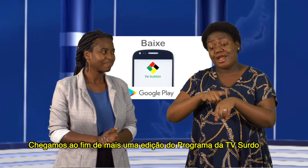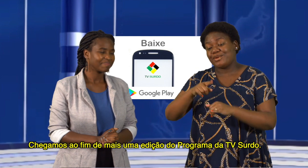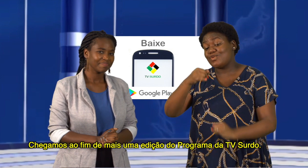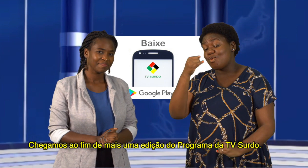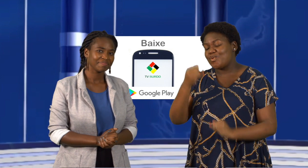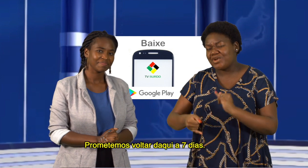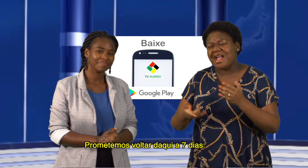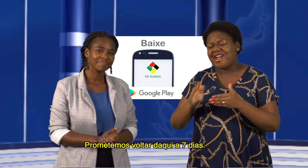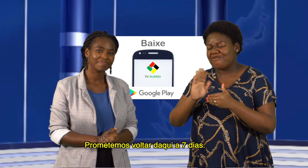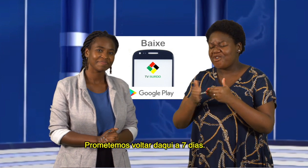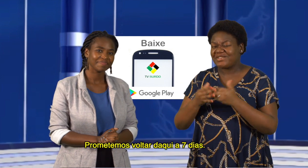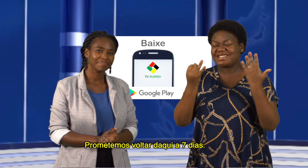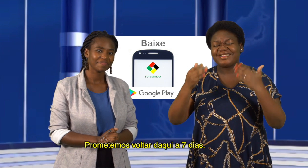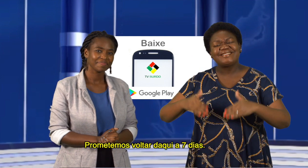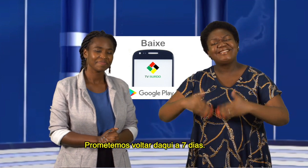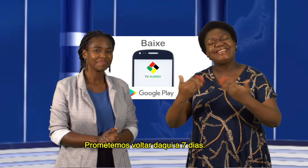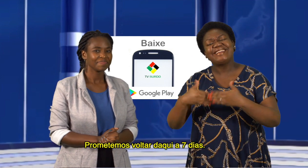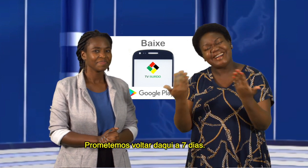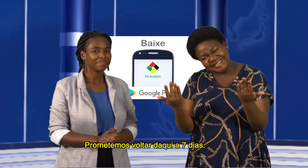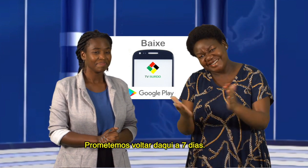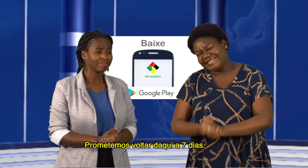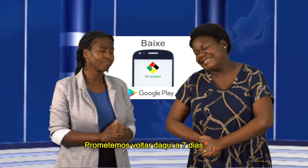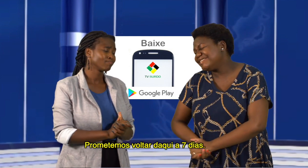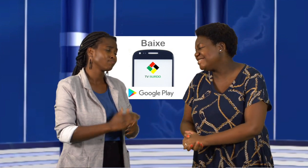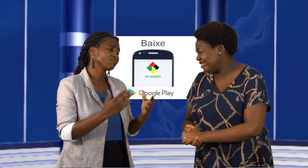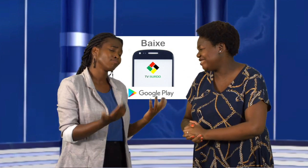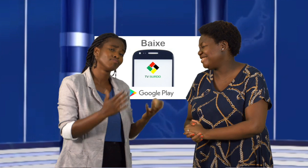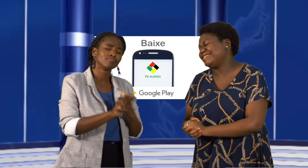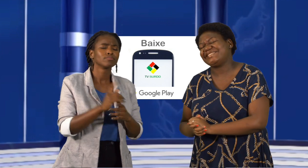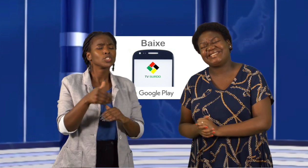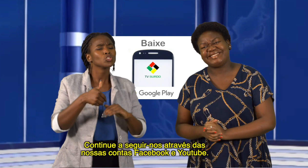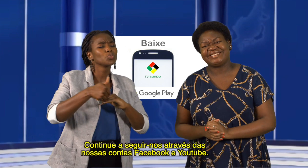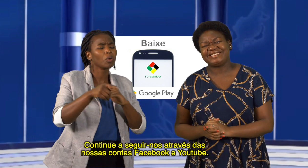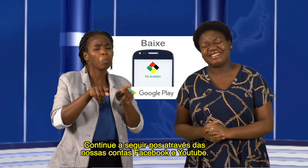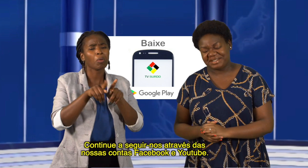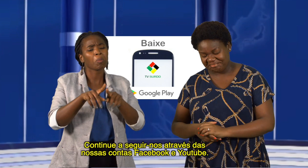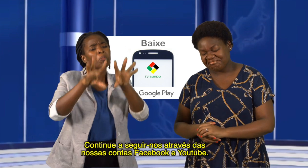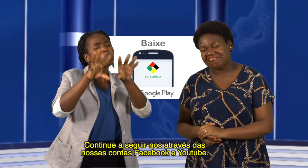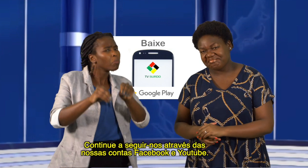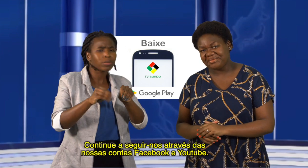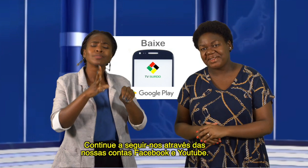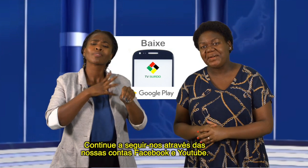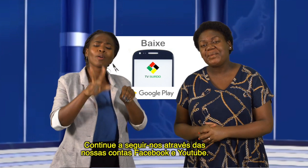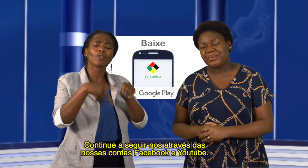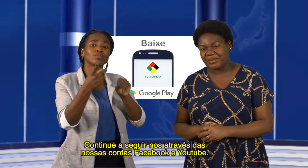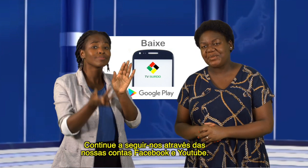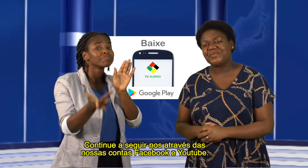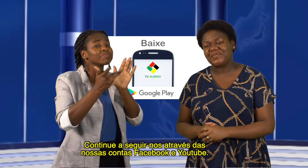Surdo prometemos voltar daqui a 7 dias continua a seguir-nos através das nossas contas